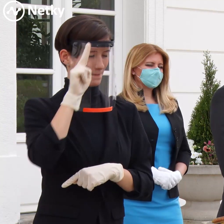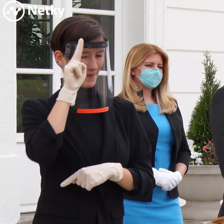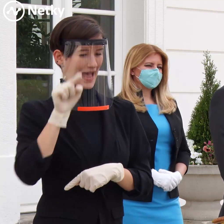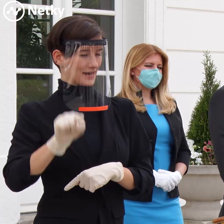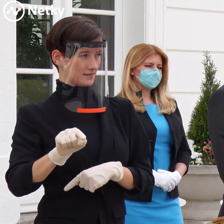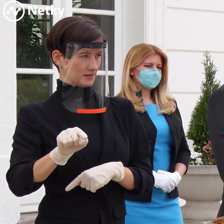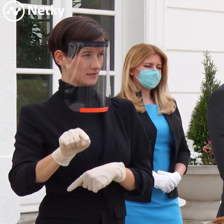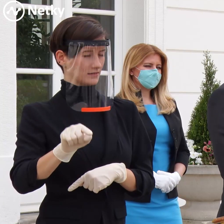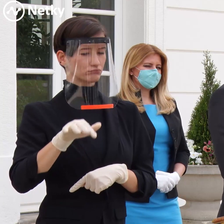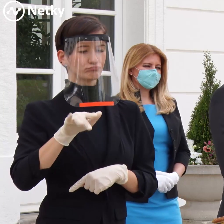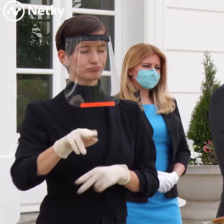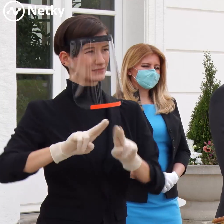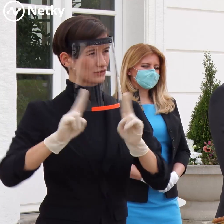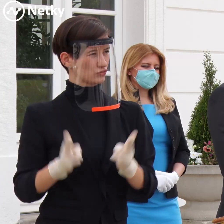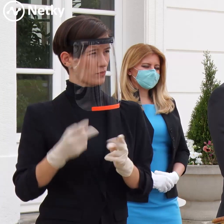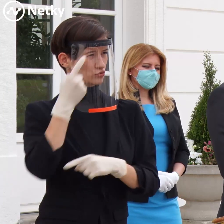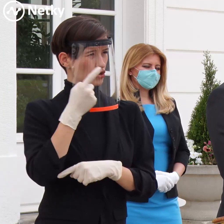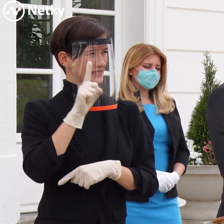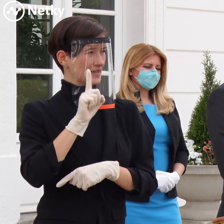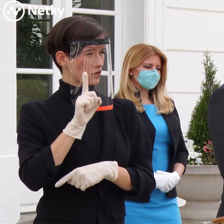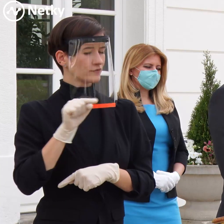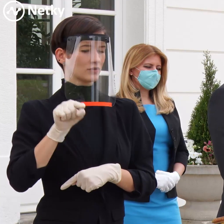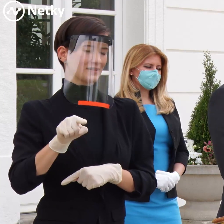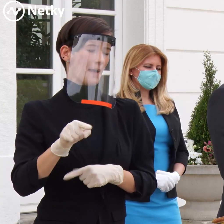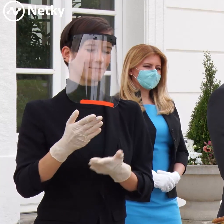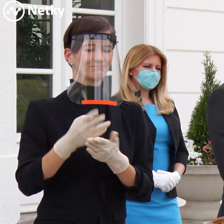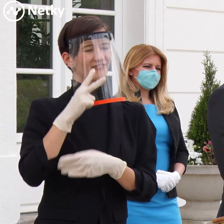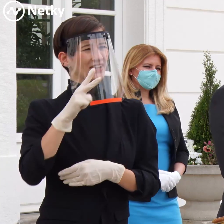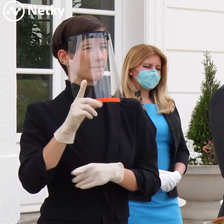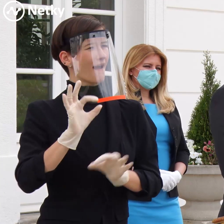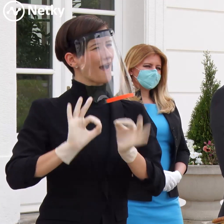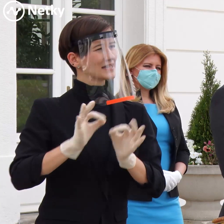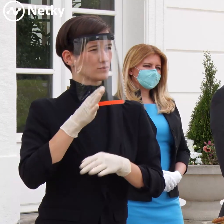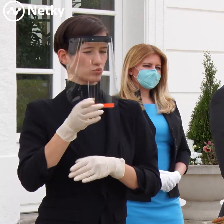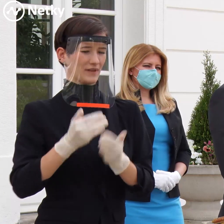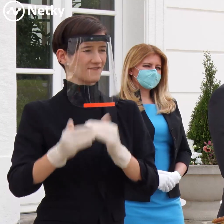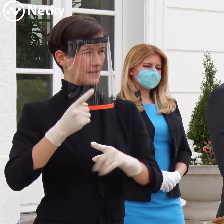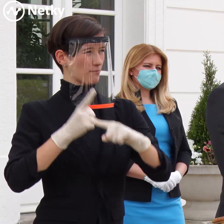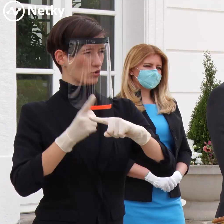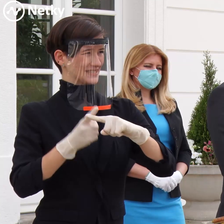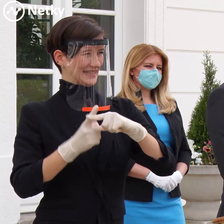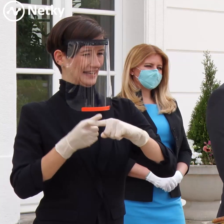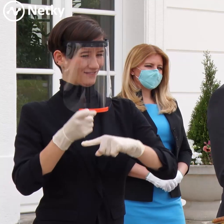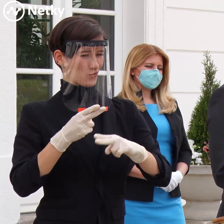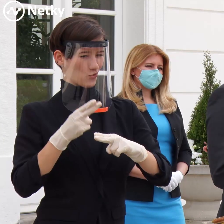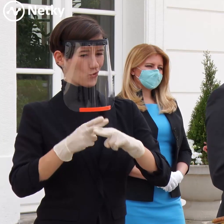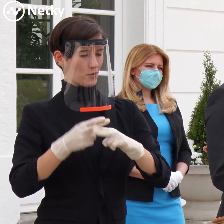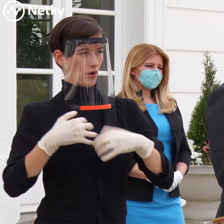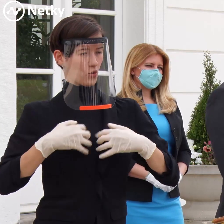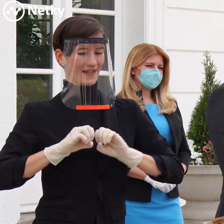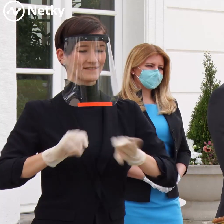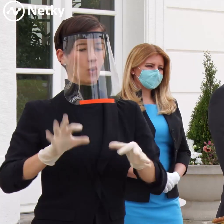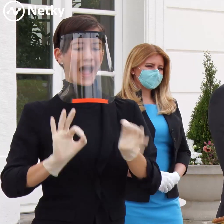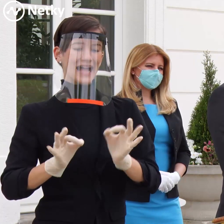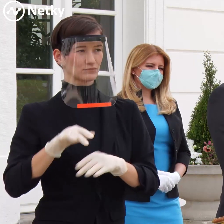-sociálnej starostlivosti, ktorý je viac menej s viac pozitívnymi klientami, tak to isté sa hneď dneska deje v Martine. A postupne takýmto